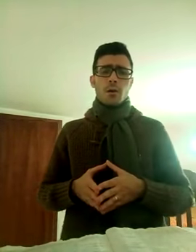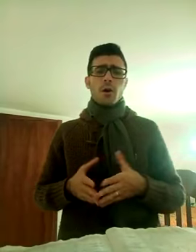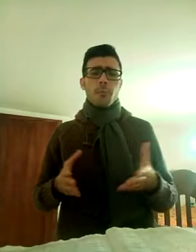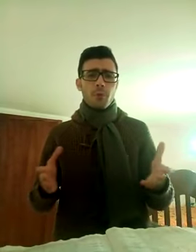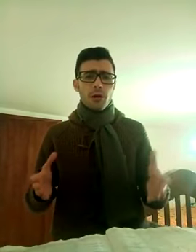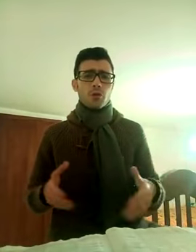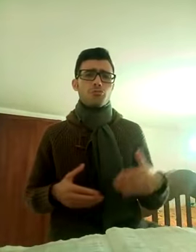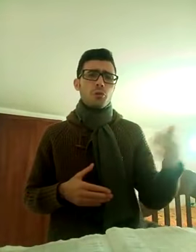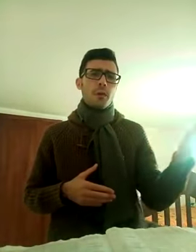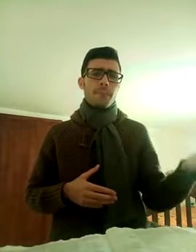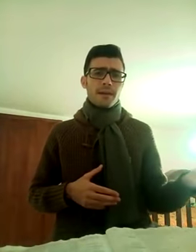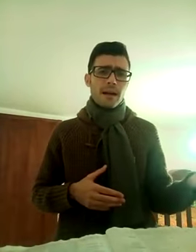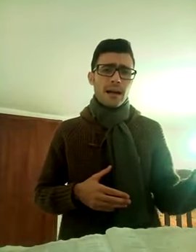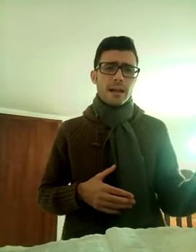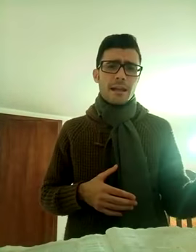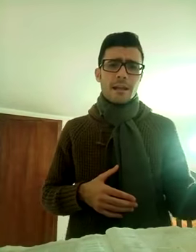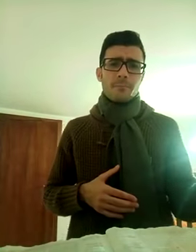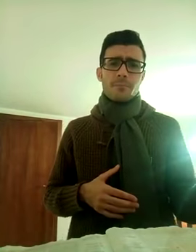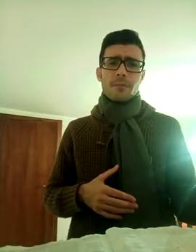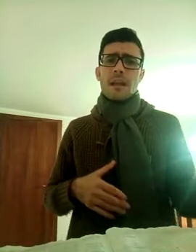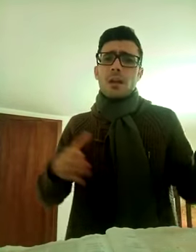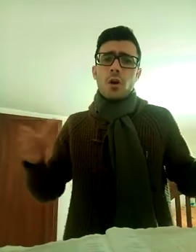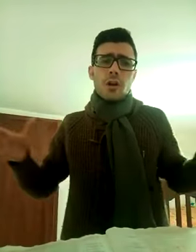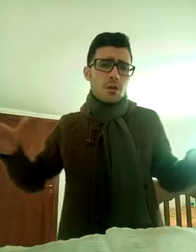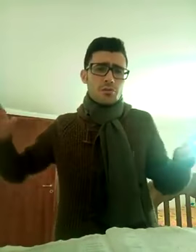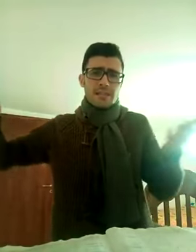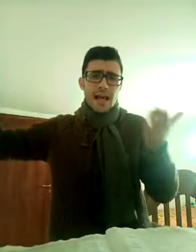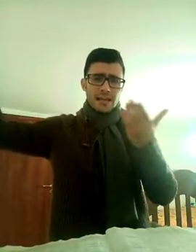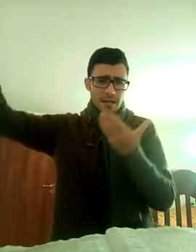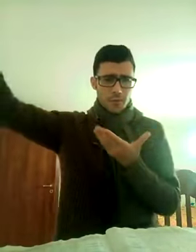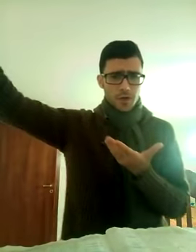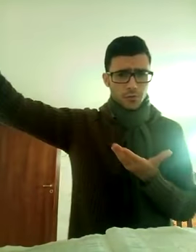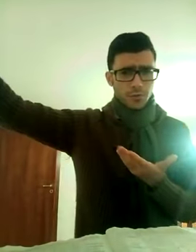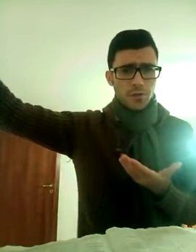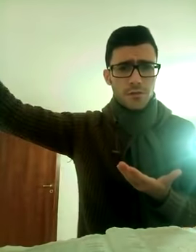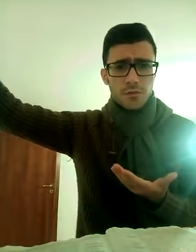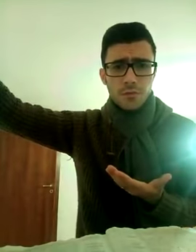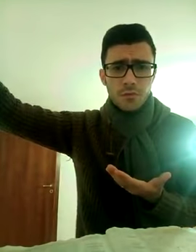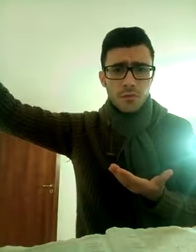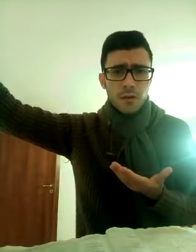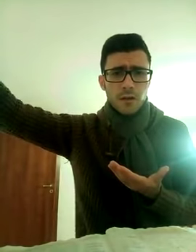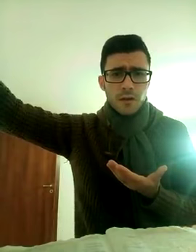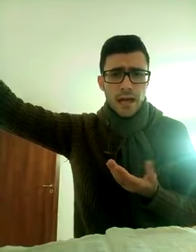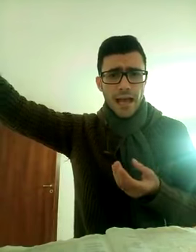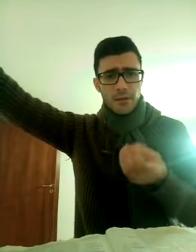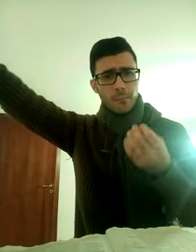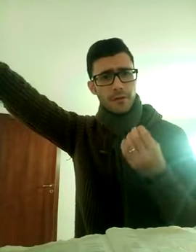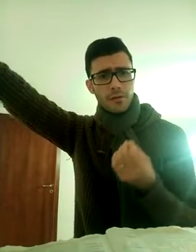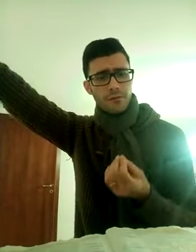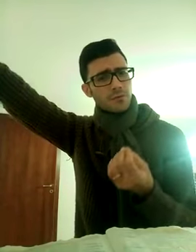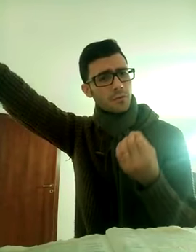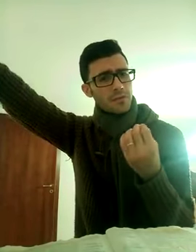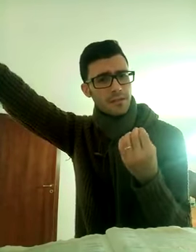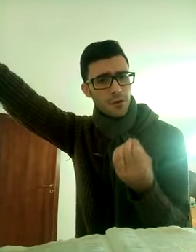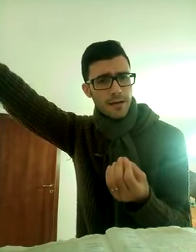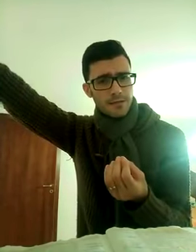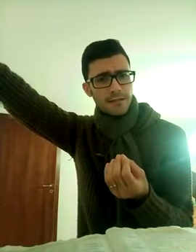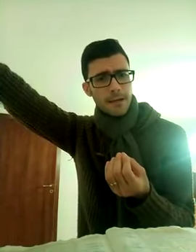oppure continui a peccare, e allora non sei innamorato di Gesù, ecco perché ho fatto questa domanda,